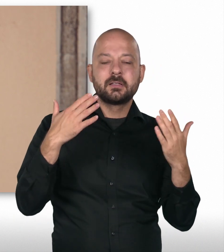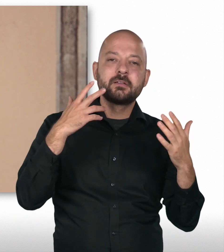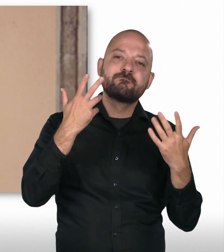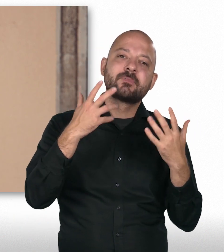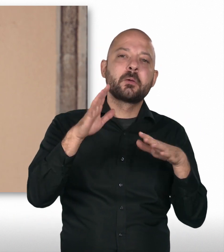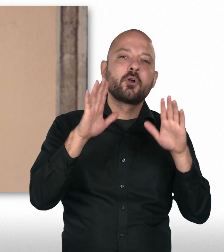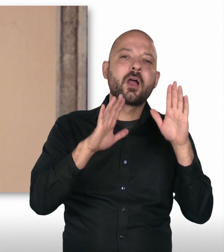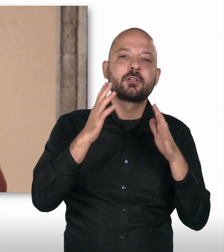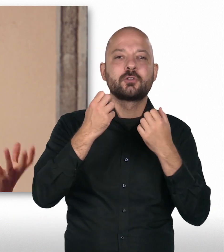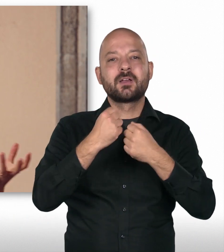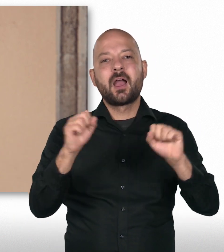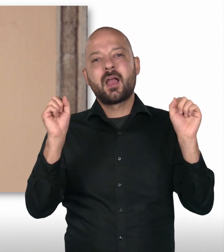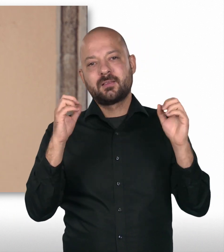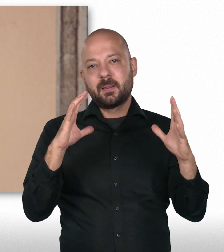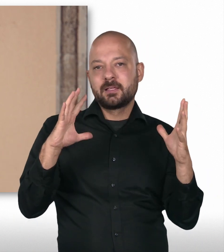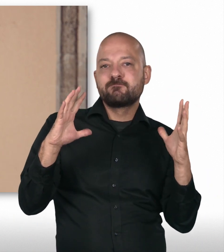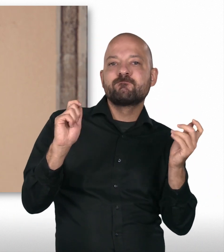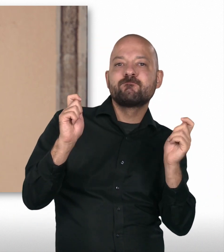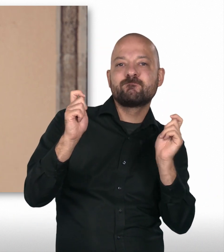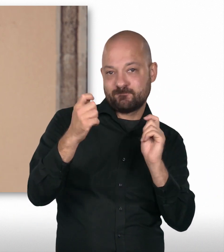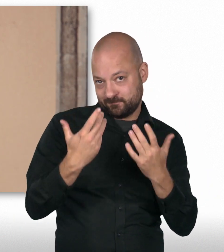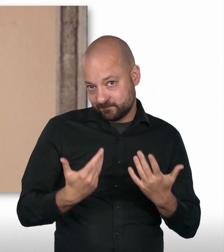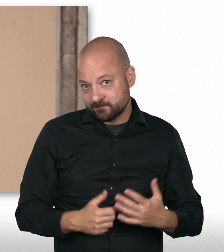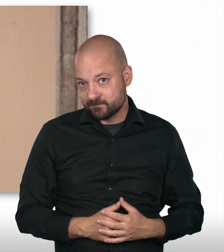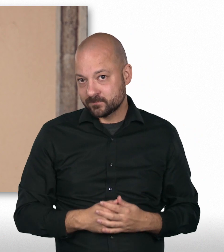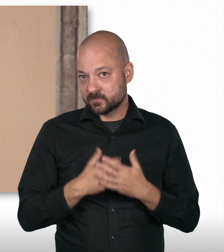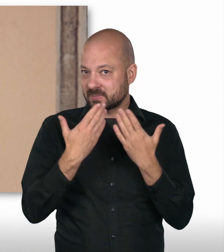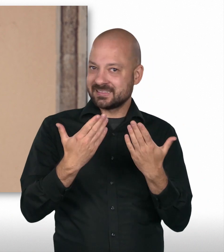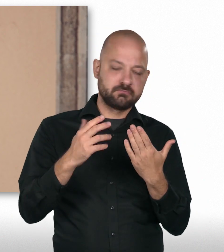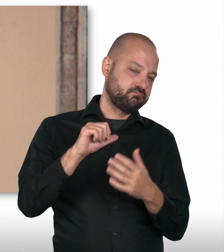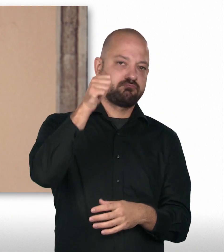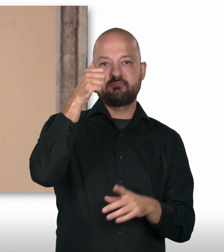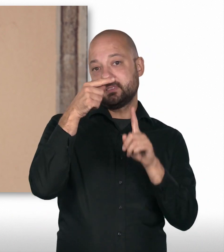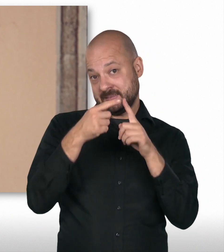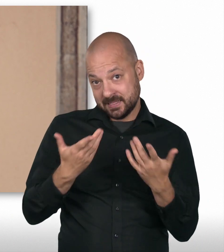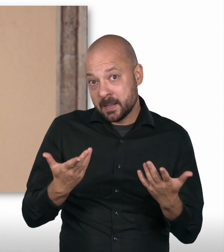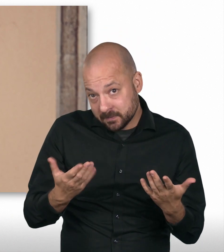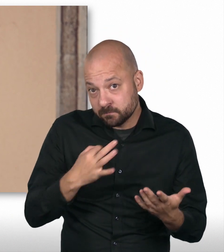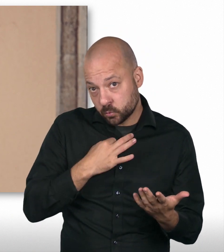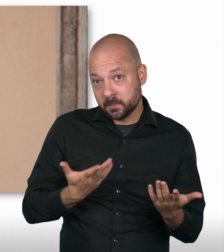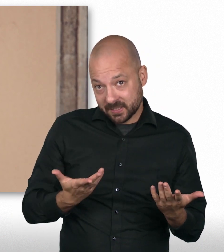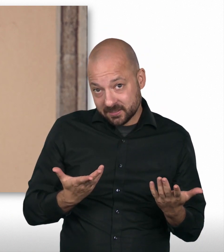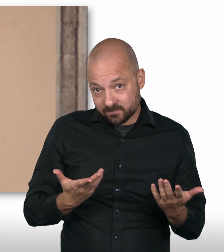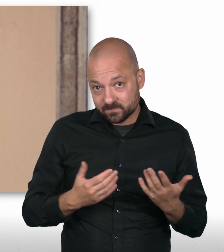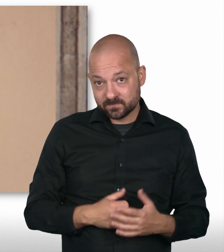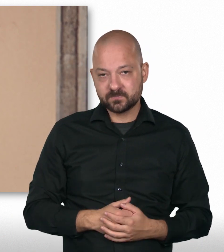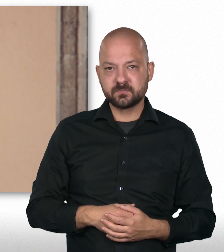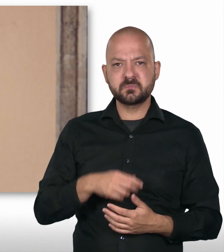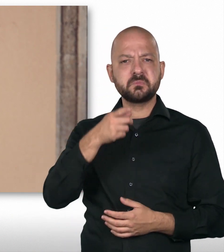freiheitlich demokratischer vielleicht auch zu machen. Und das ist für mich so das ultimative Ziel.